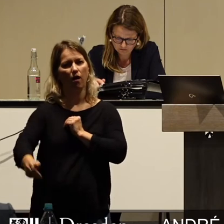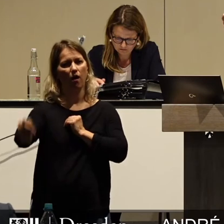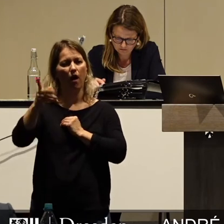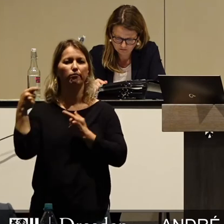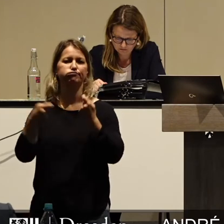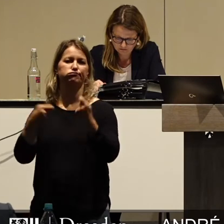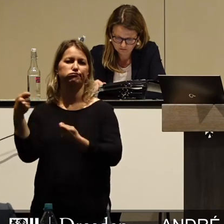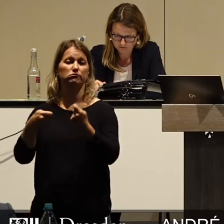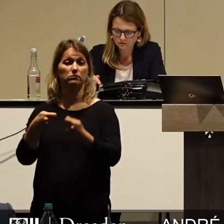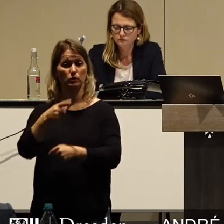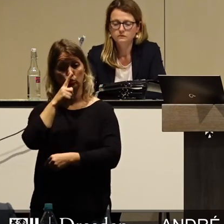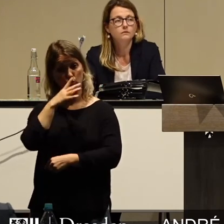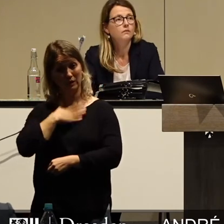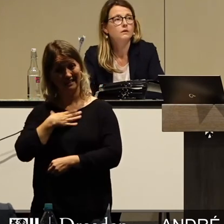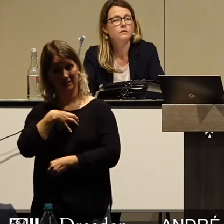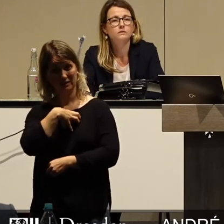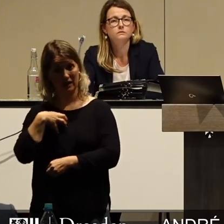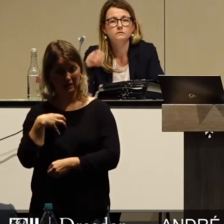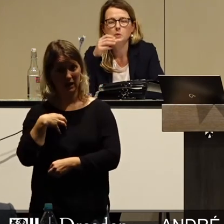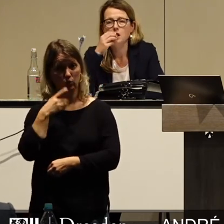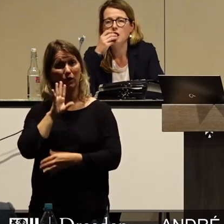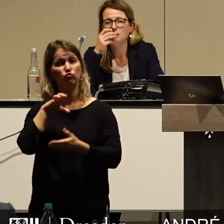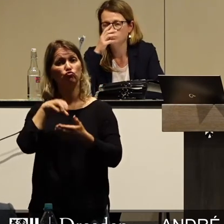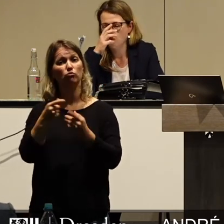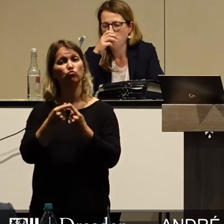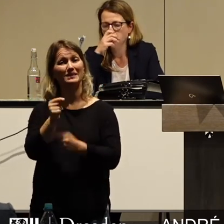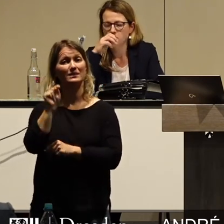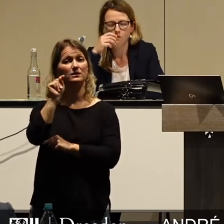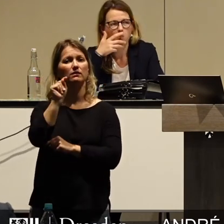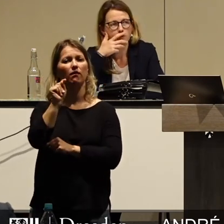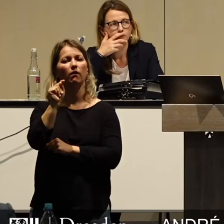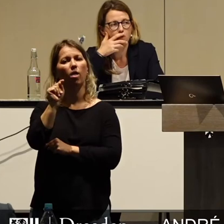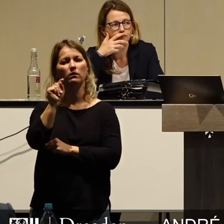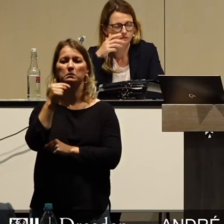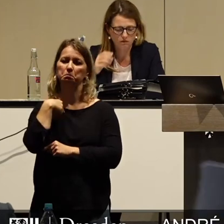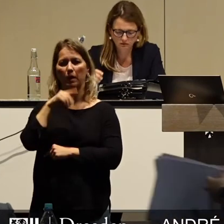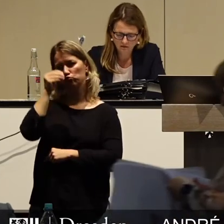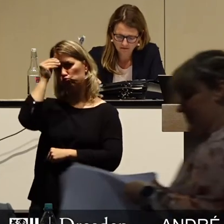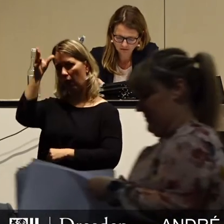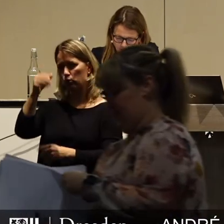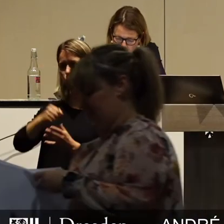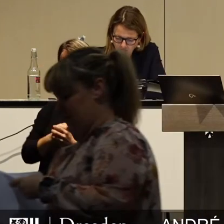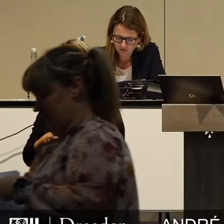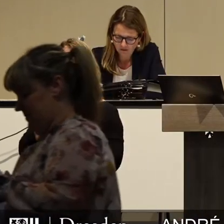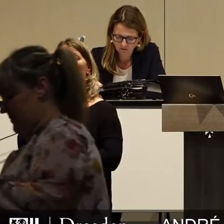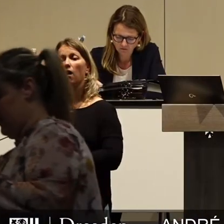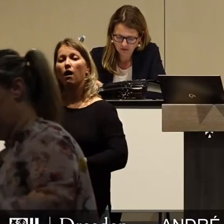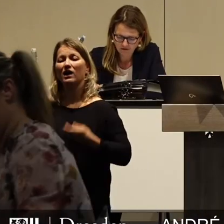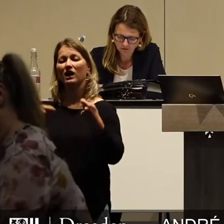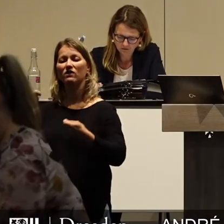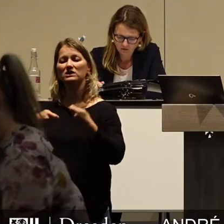Nur die Landeshauptstadt Dresden, die Stadtspitze, will klüger sein und entsprechend langfristige Investitionen